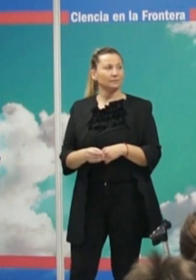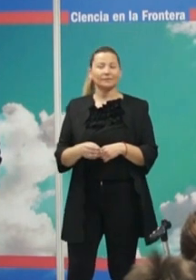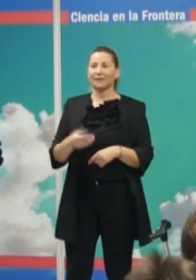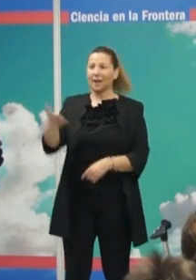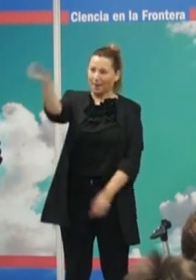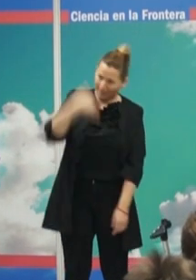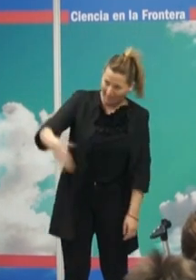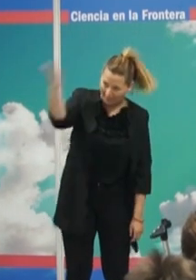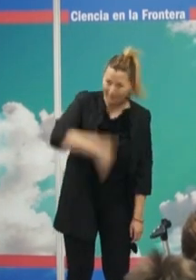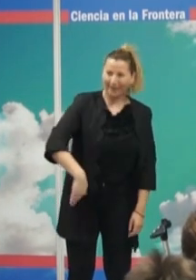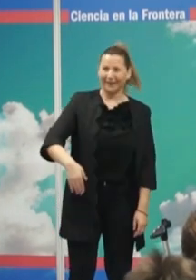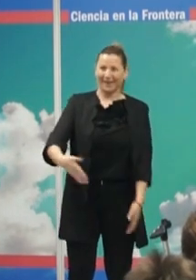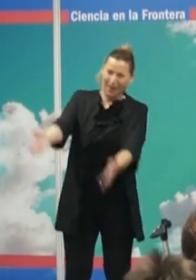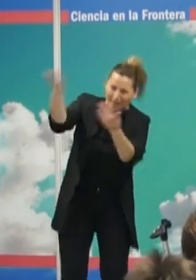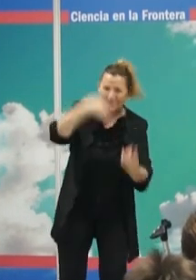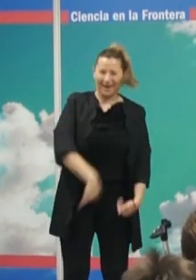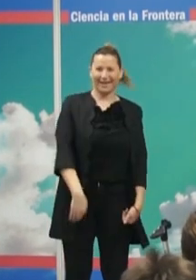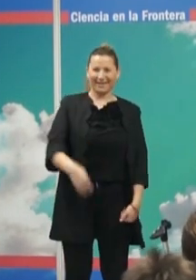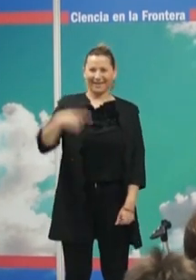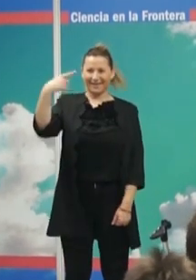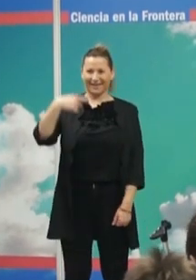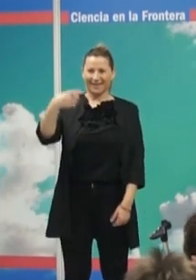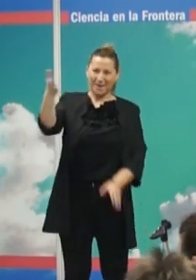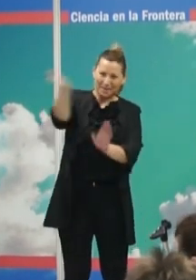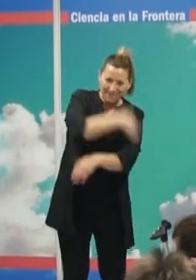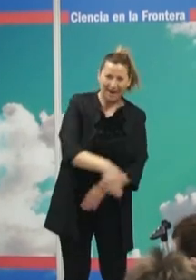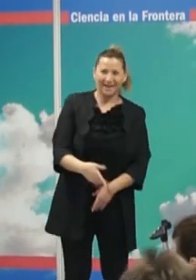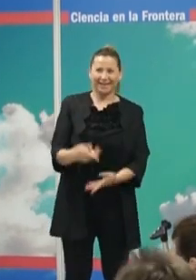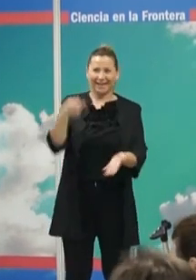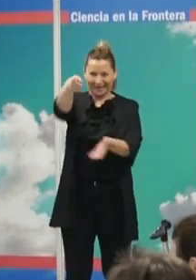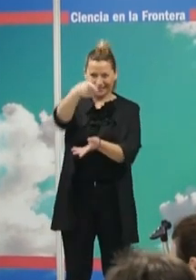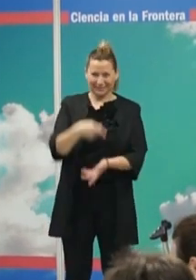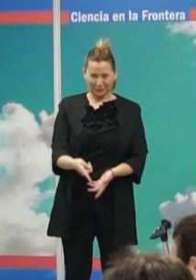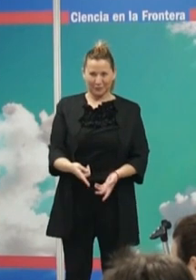Vente acá, Gerardo, que te va a ganar hoy que te va a ganar hoy el jornal.